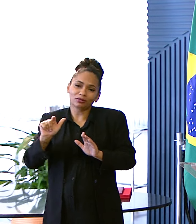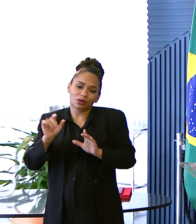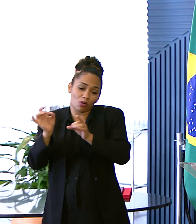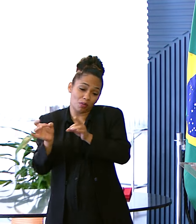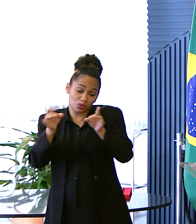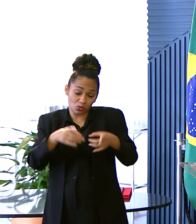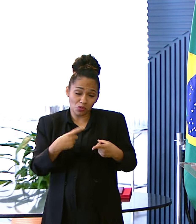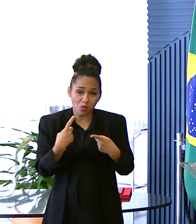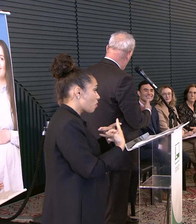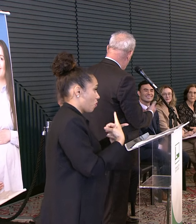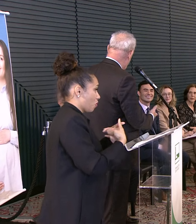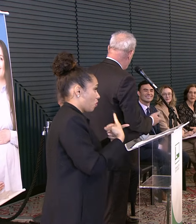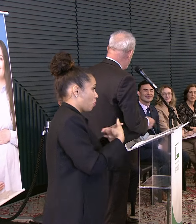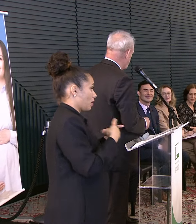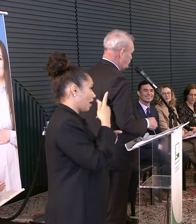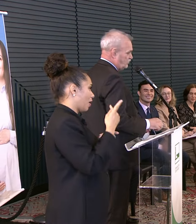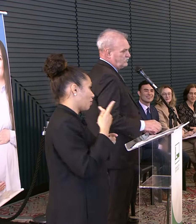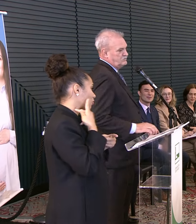Porque